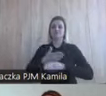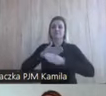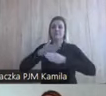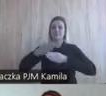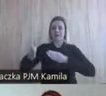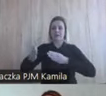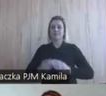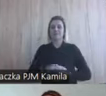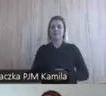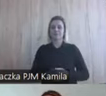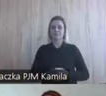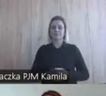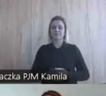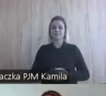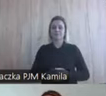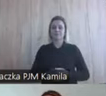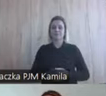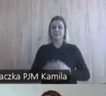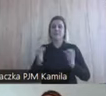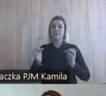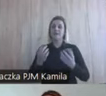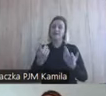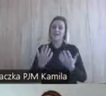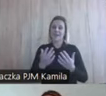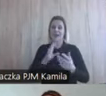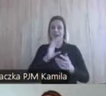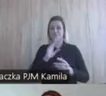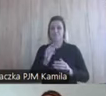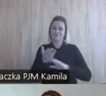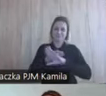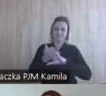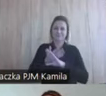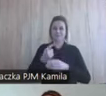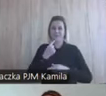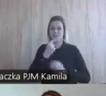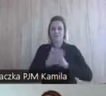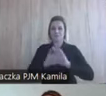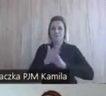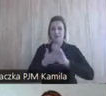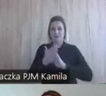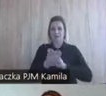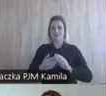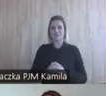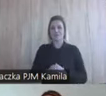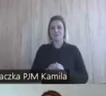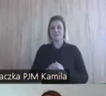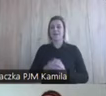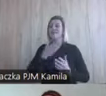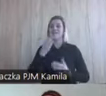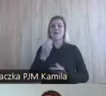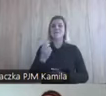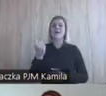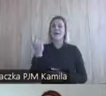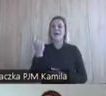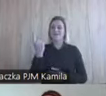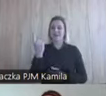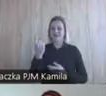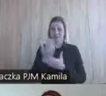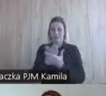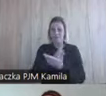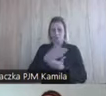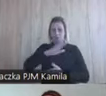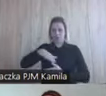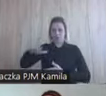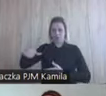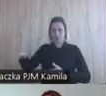bo teraz kilka mitów o języku migowym. Oczywiście nie ma jednego języka międzynarodowego.